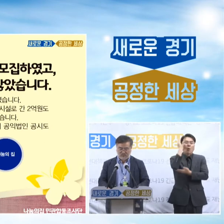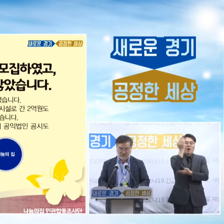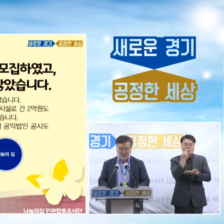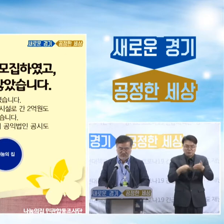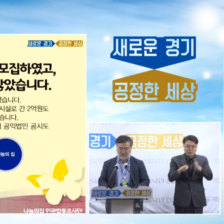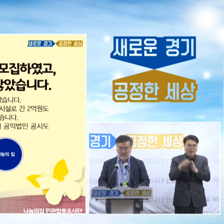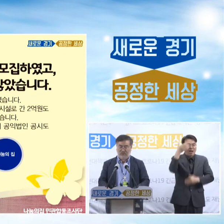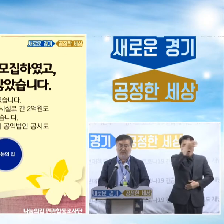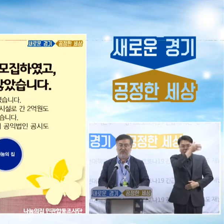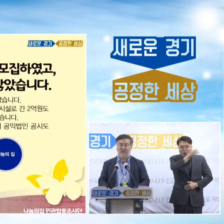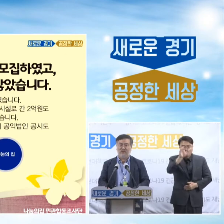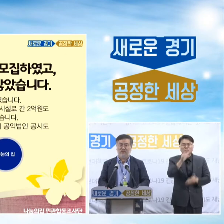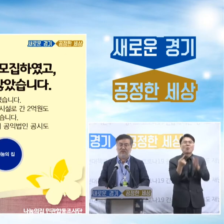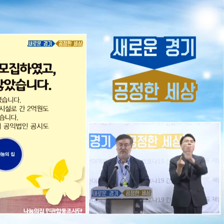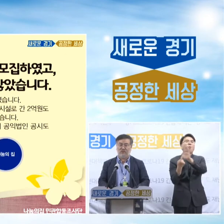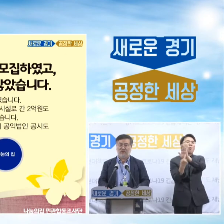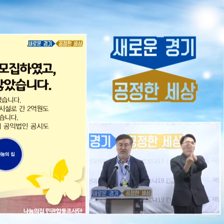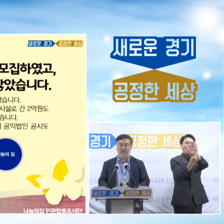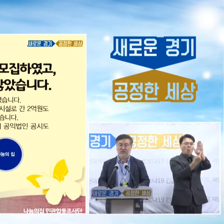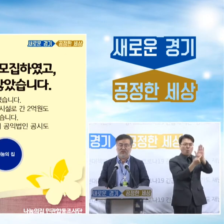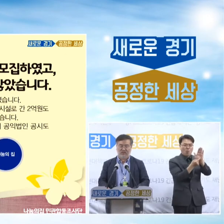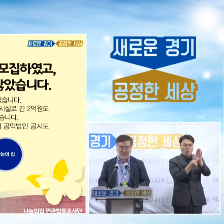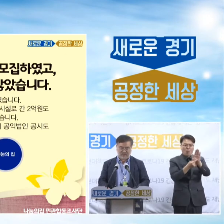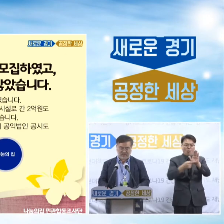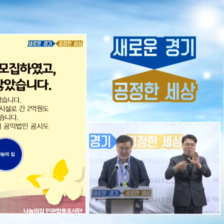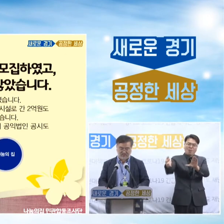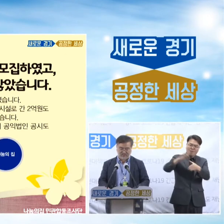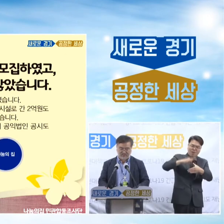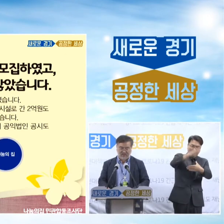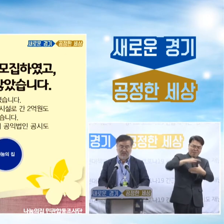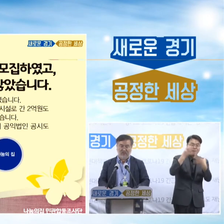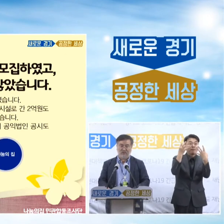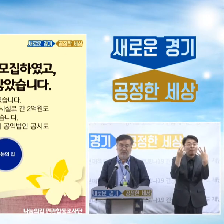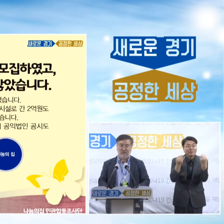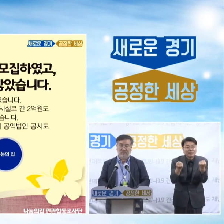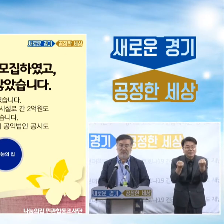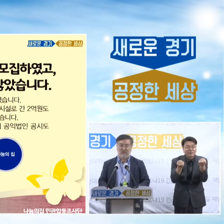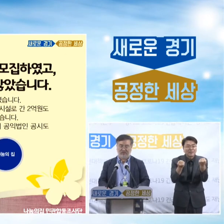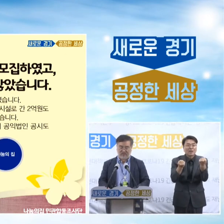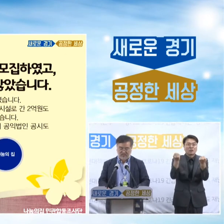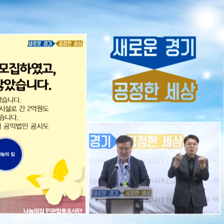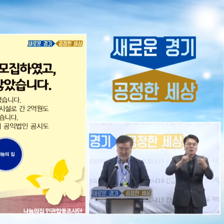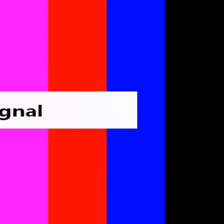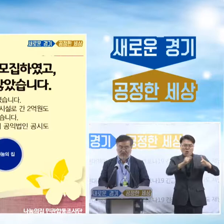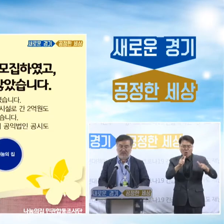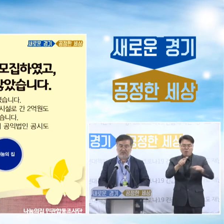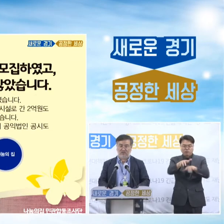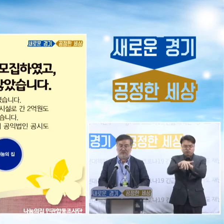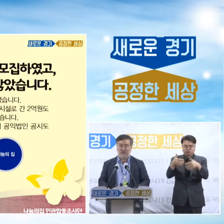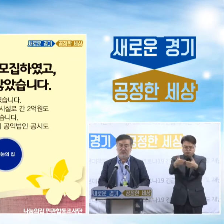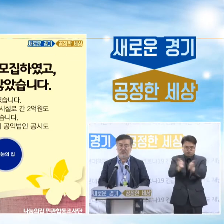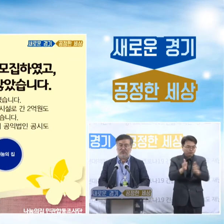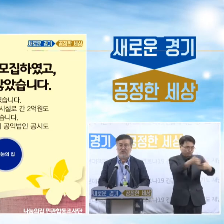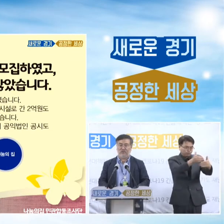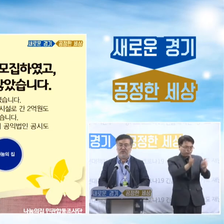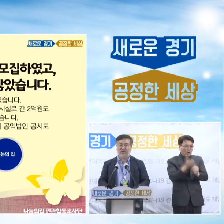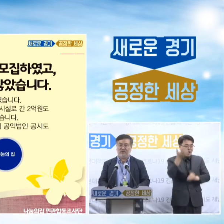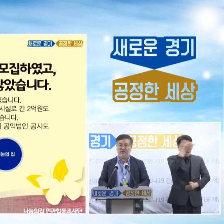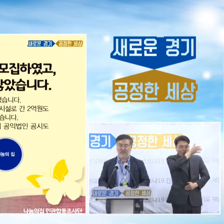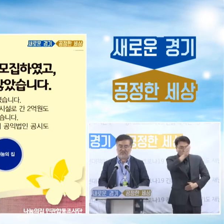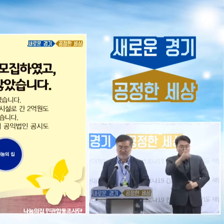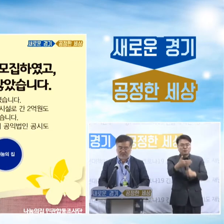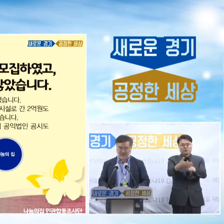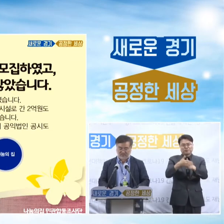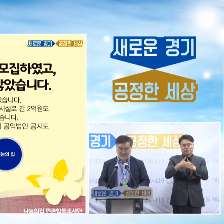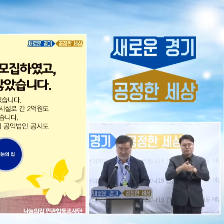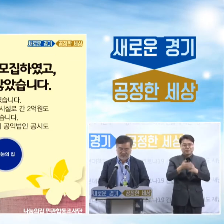후원금을 모금하는 홍보를 하였습니다. 그리고 또 여러 기관에 이웃과 관련되는 후원 요청 공문을